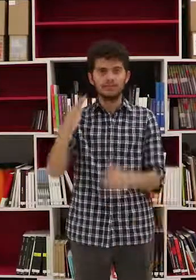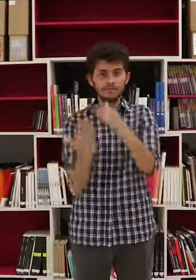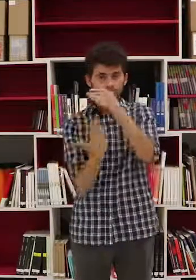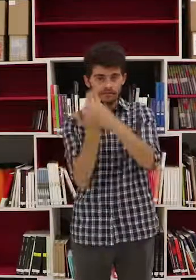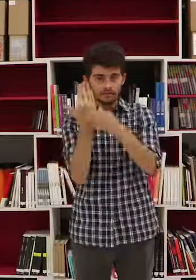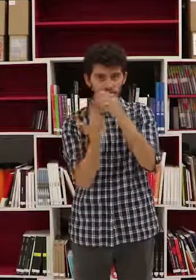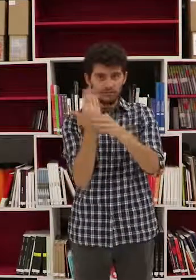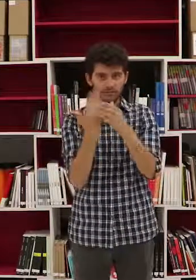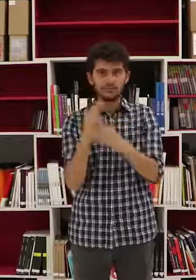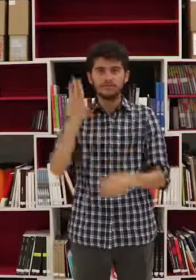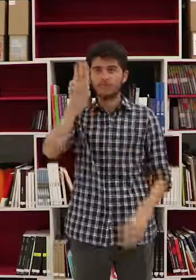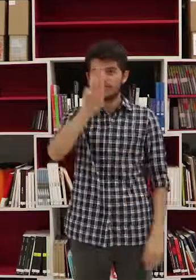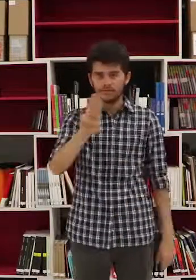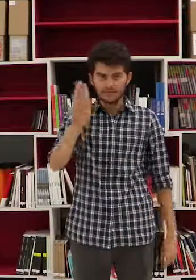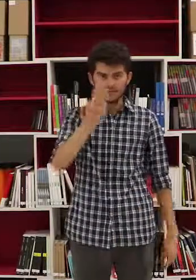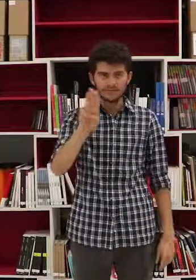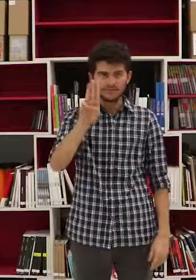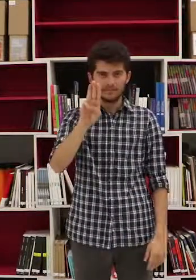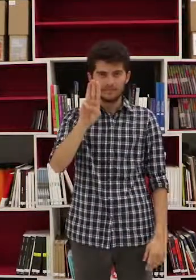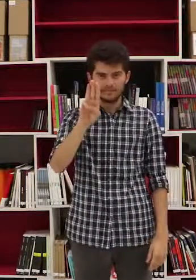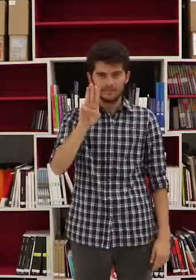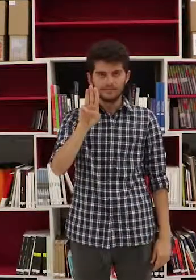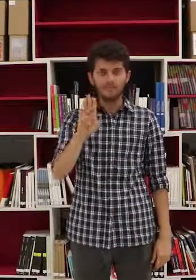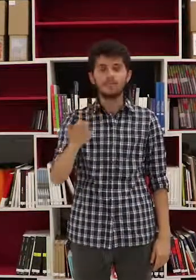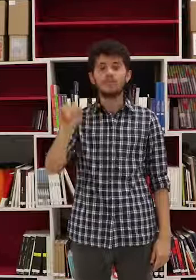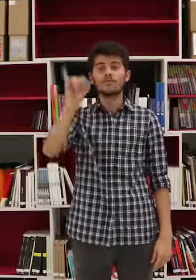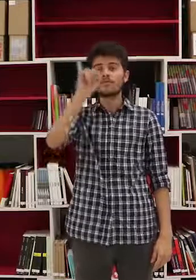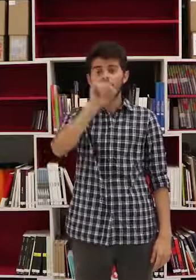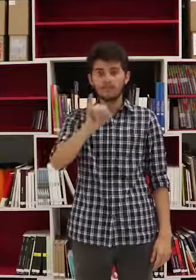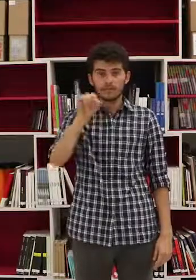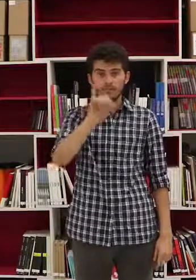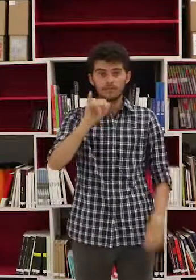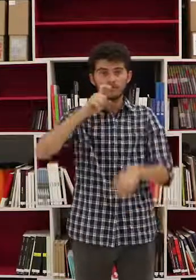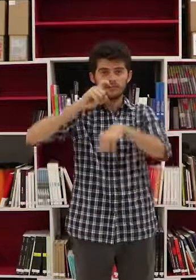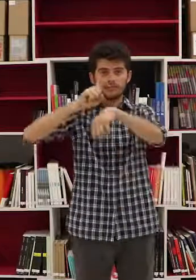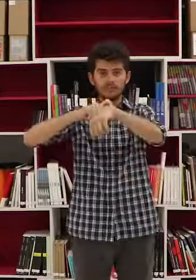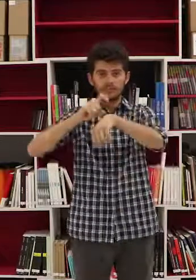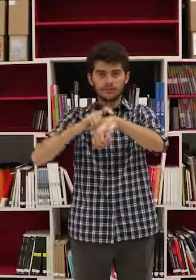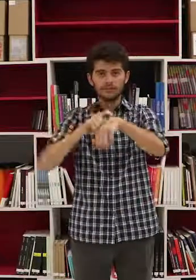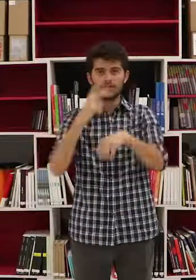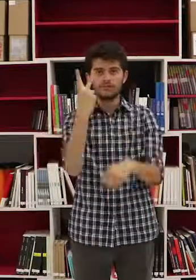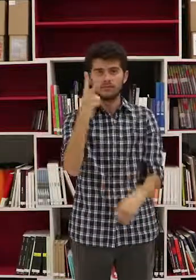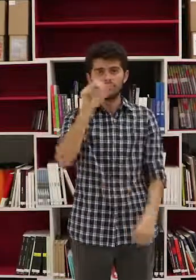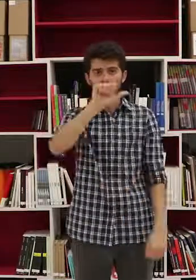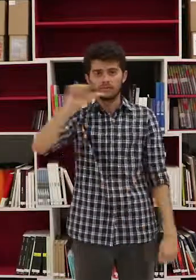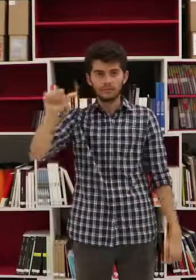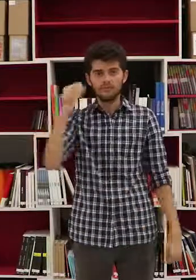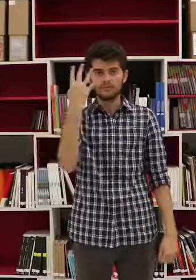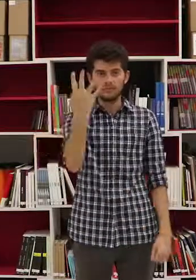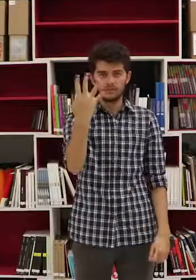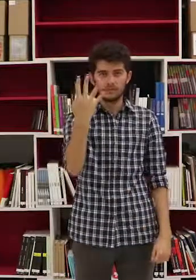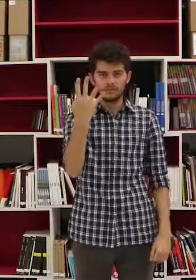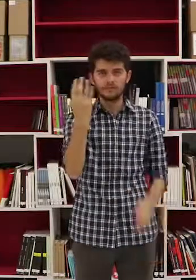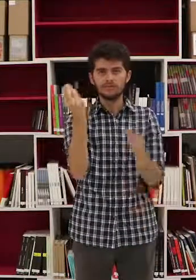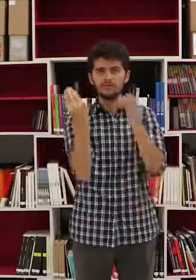Todos los jueves, de las 2 a las 3 de la tarde, clases abiertas de yoga con una de las curadoras, Paloma.